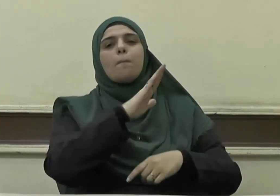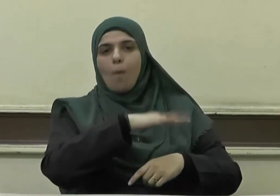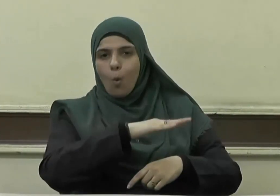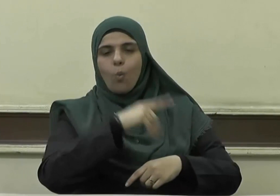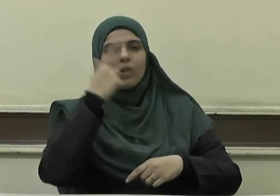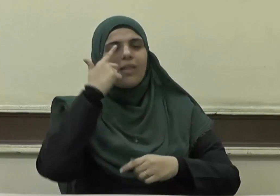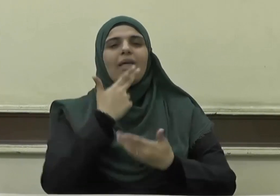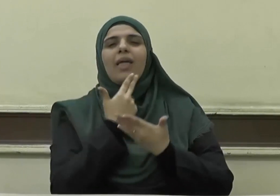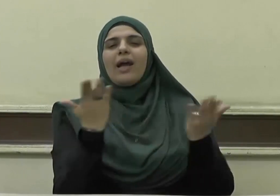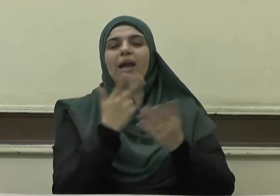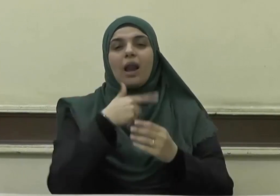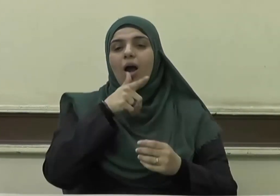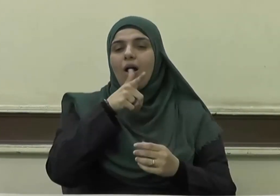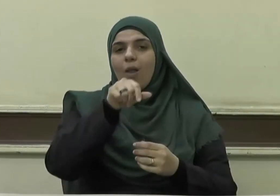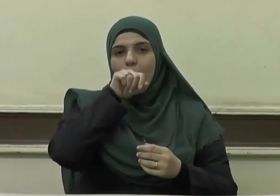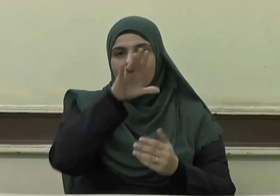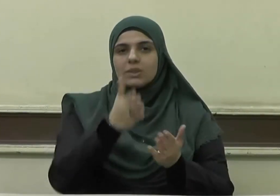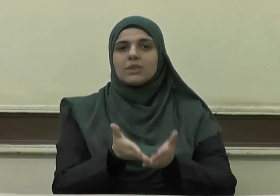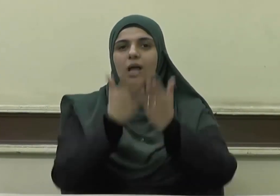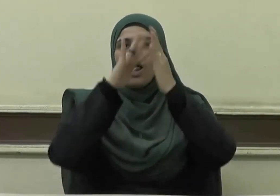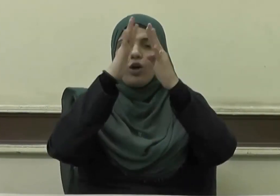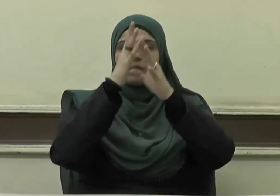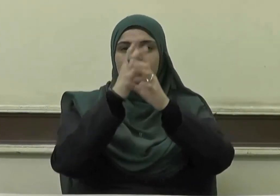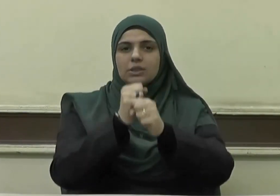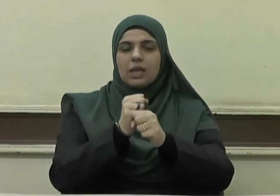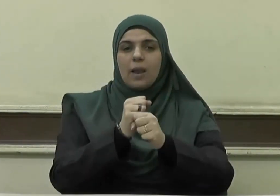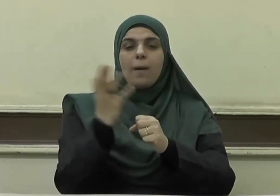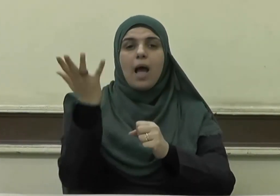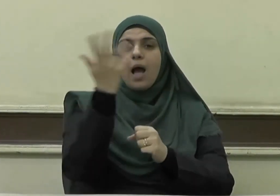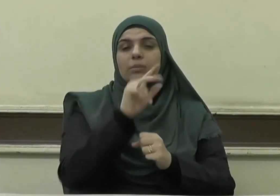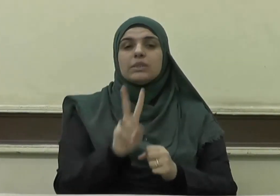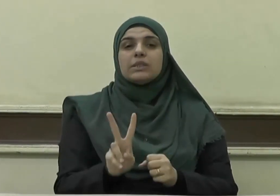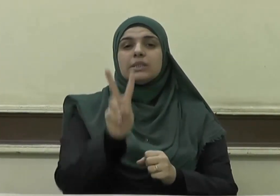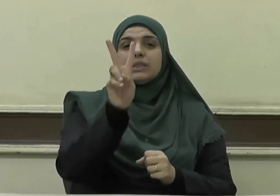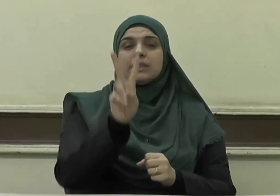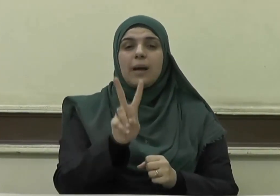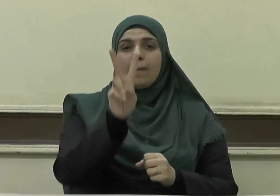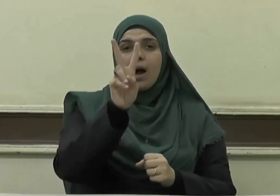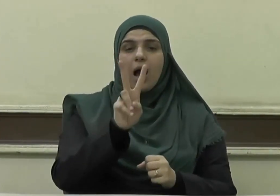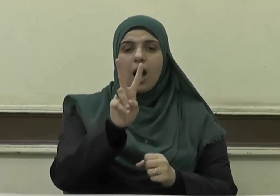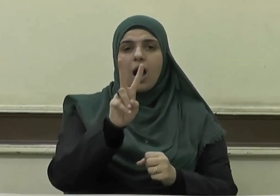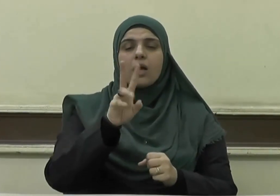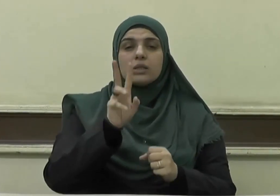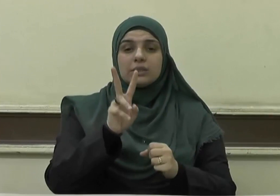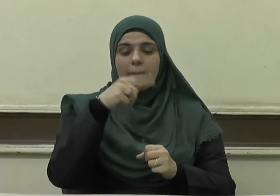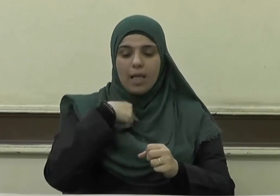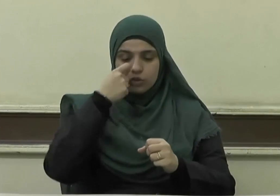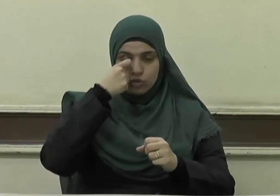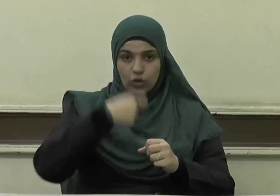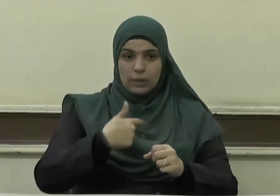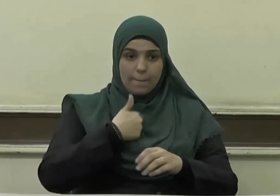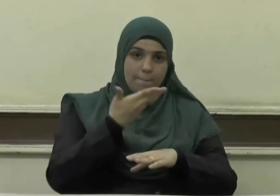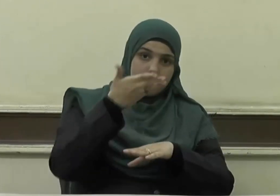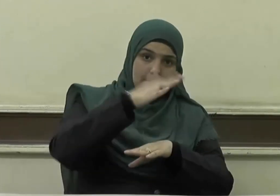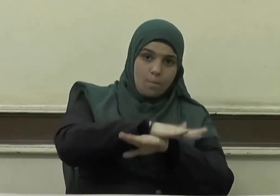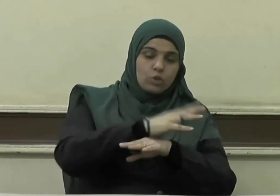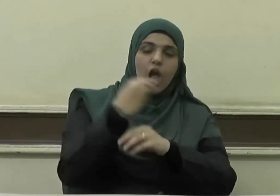عليه وسلم سبع يجري للعبد أجرهن من